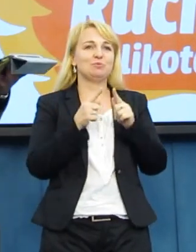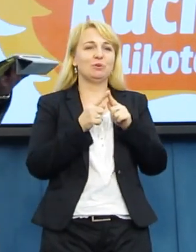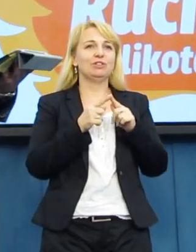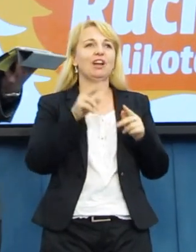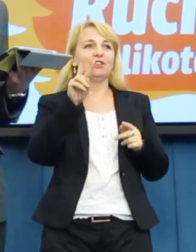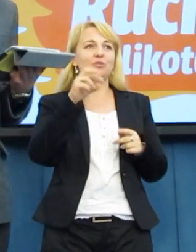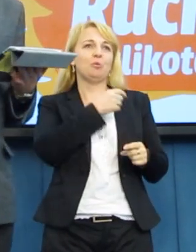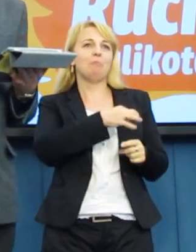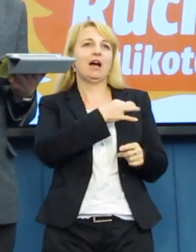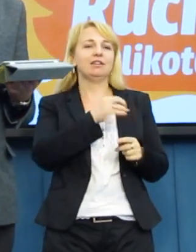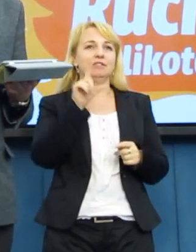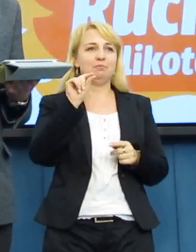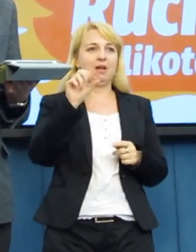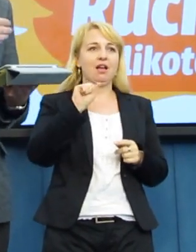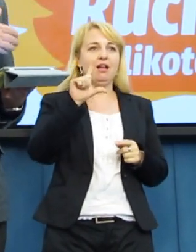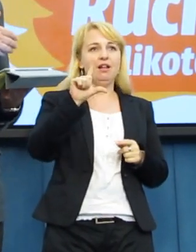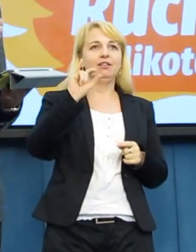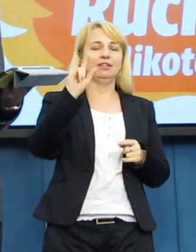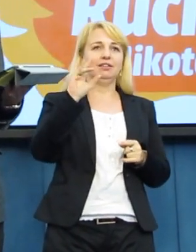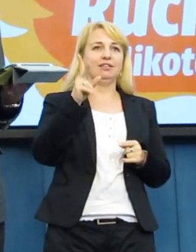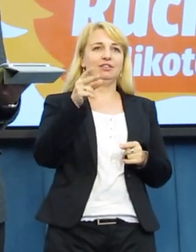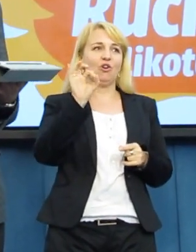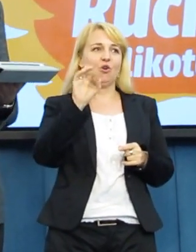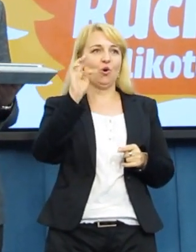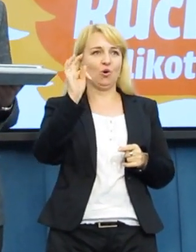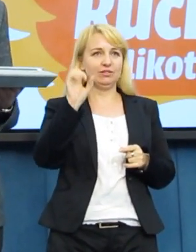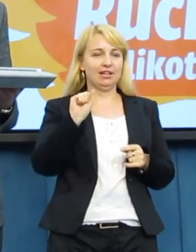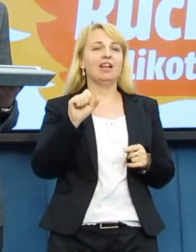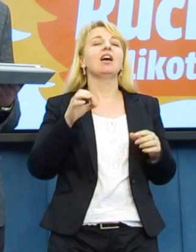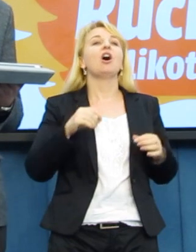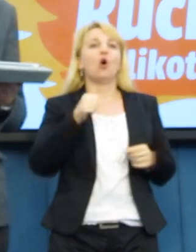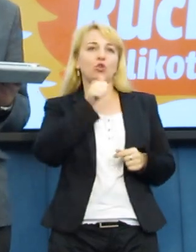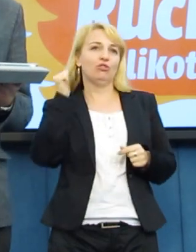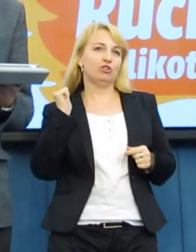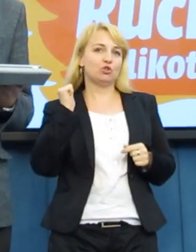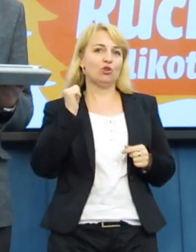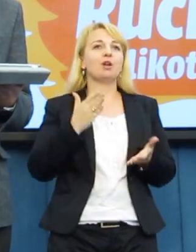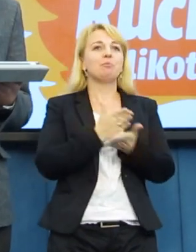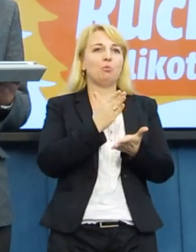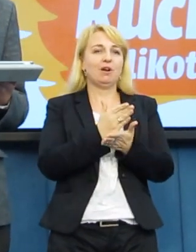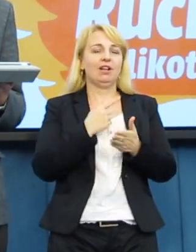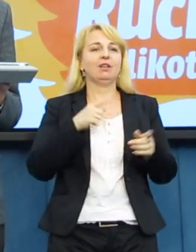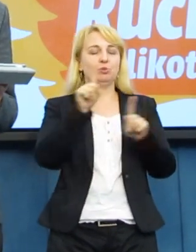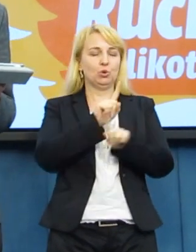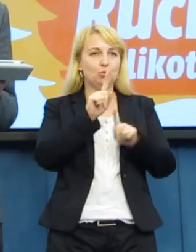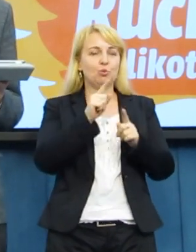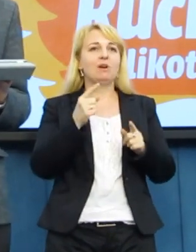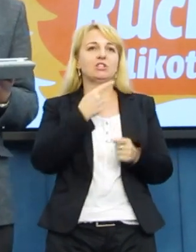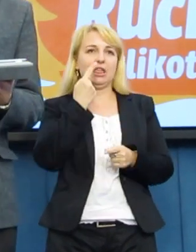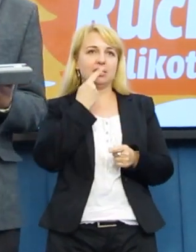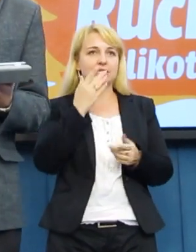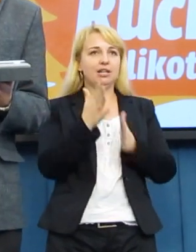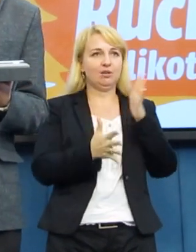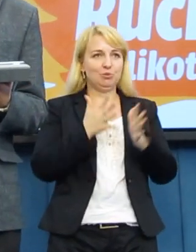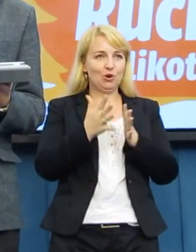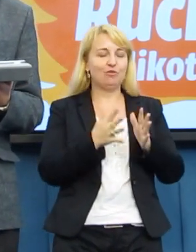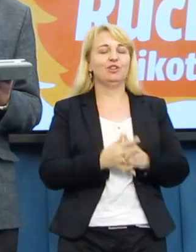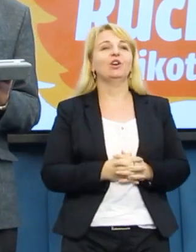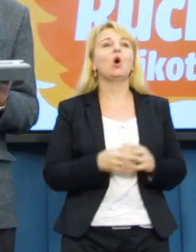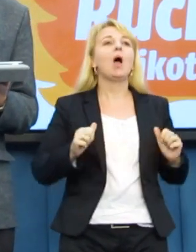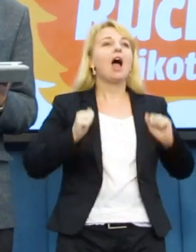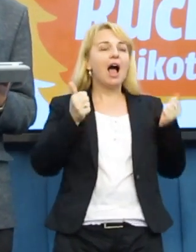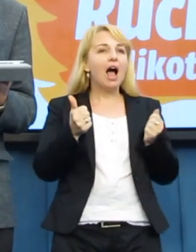Jak Państwo od wczoraj wiedzą, pomawiają nam tłumacze języka migowego, po to, żeby również